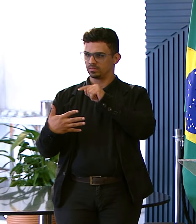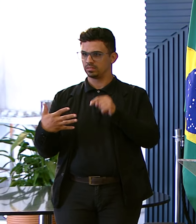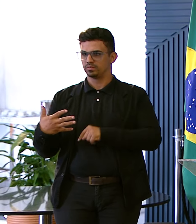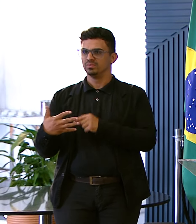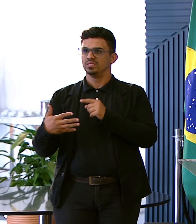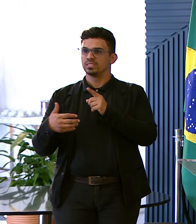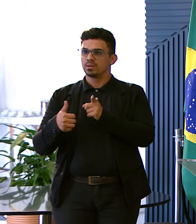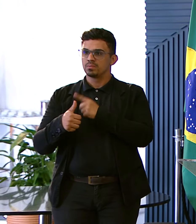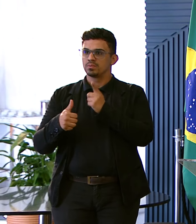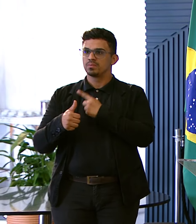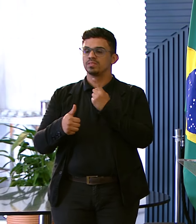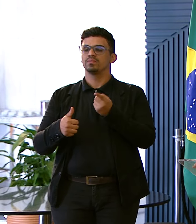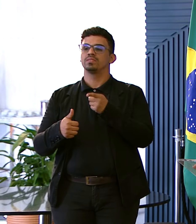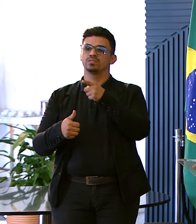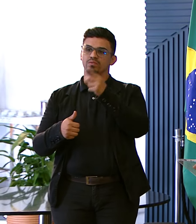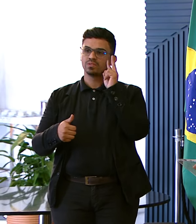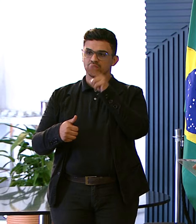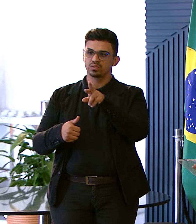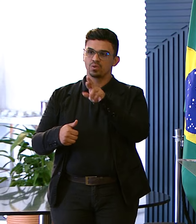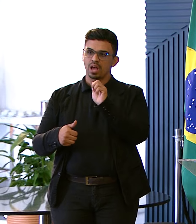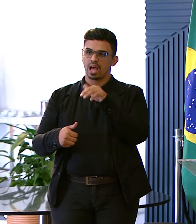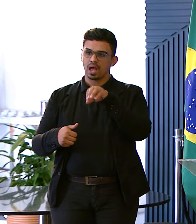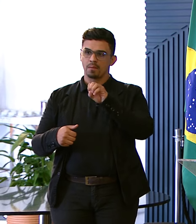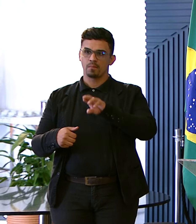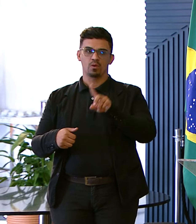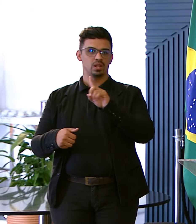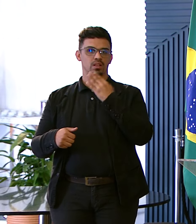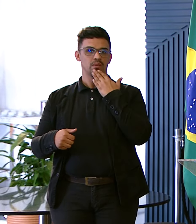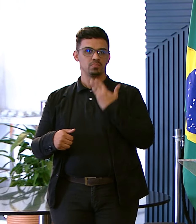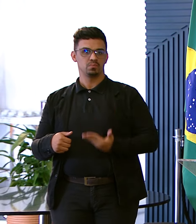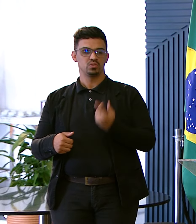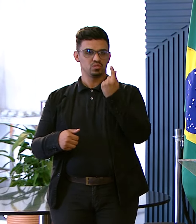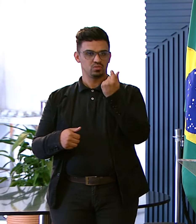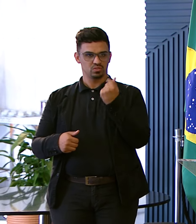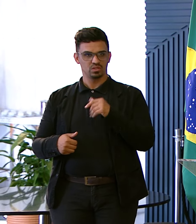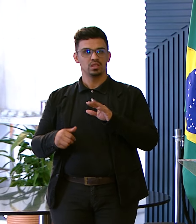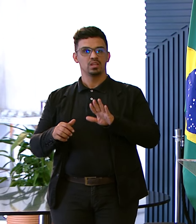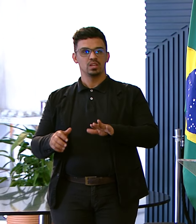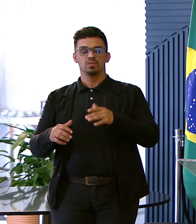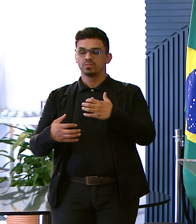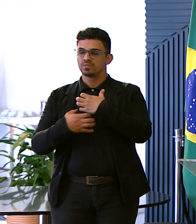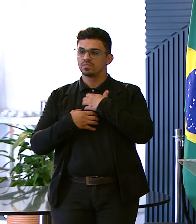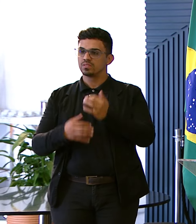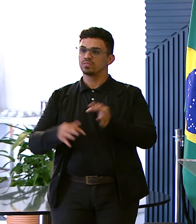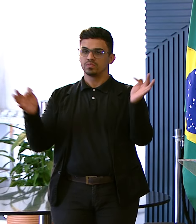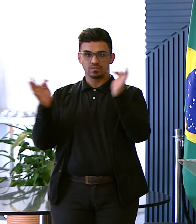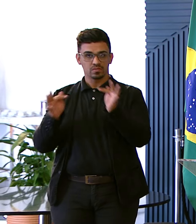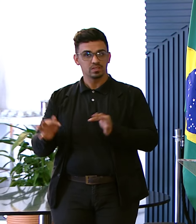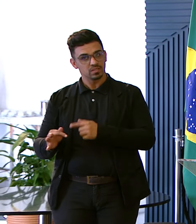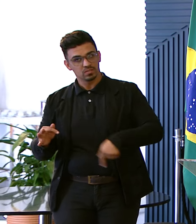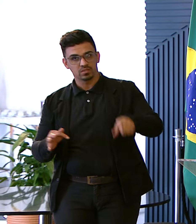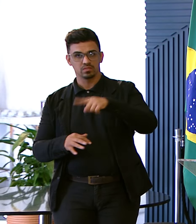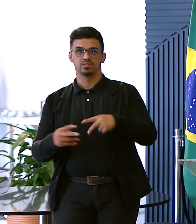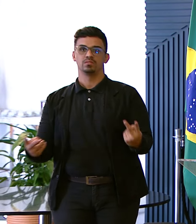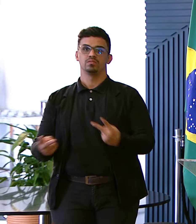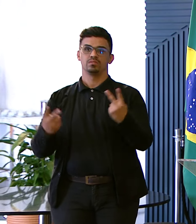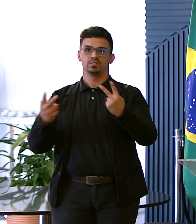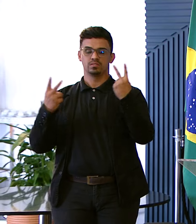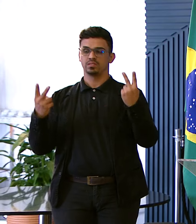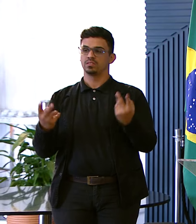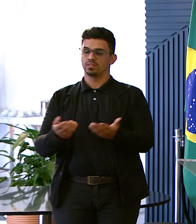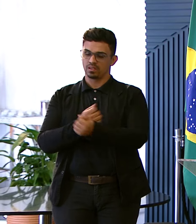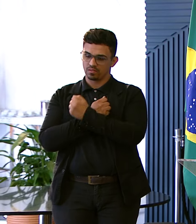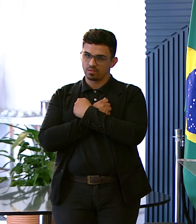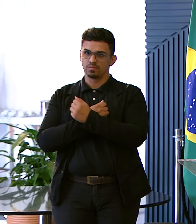está me pedindo Dinheiro de emenda Então eu fico muito feliz Aqui de ver todos vocês Sendo reconhecidos Valorizados Leve o nosso